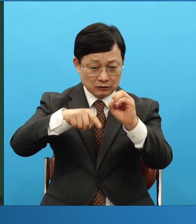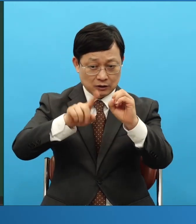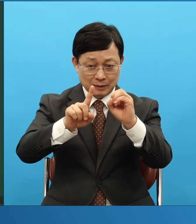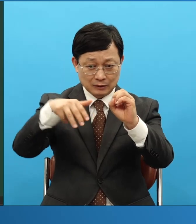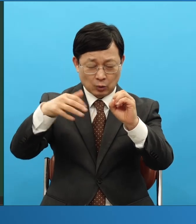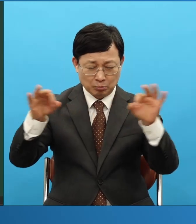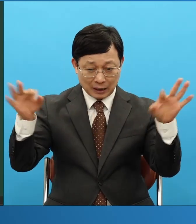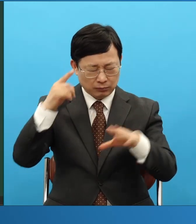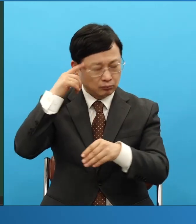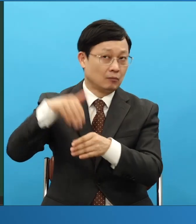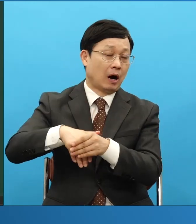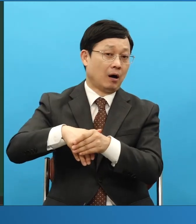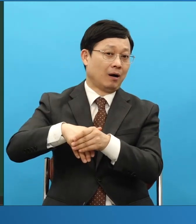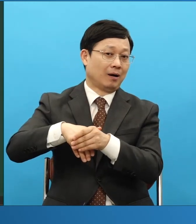유아가 와가지고 가만히